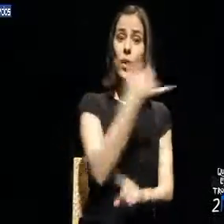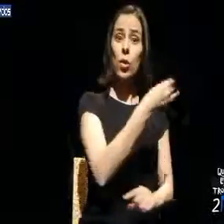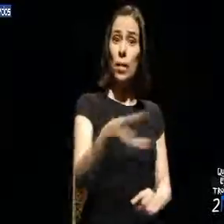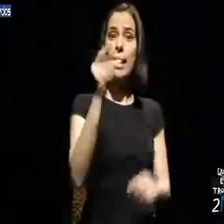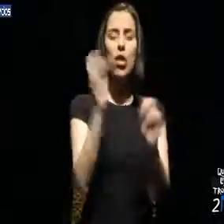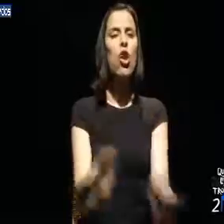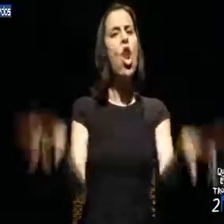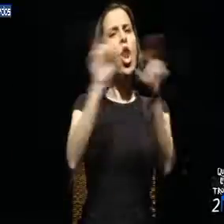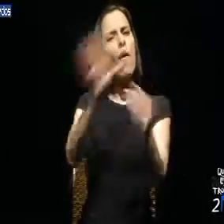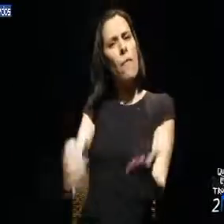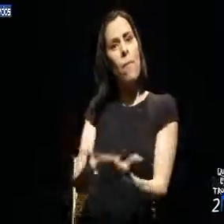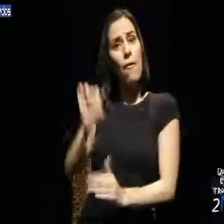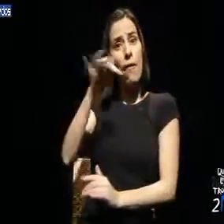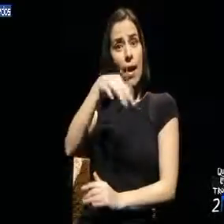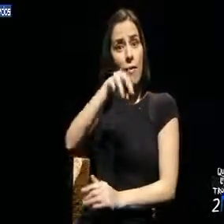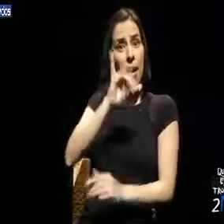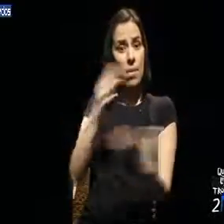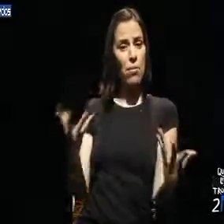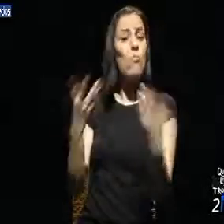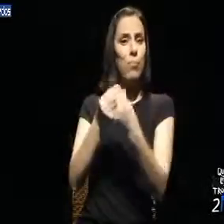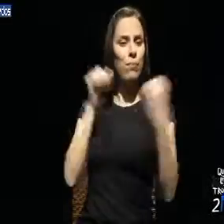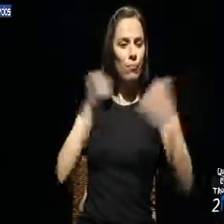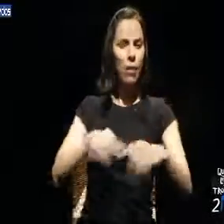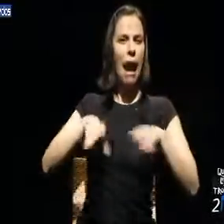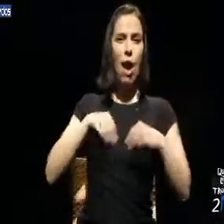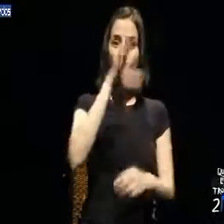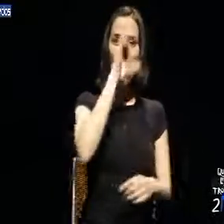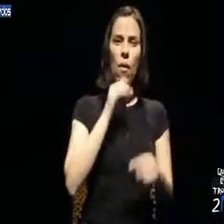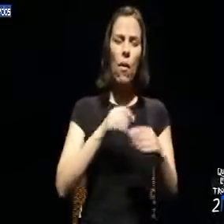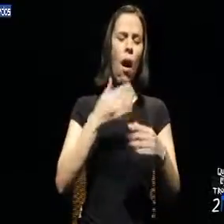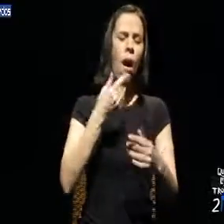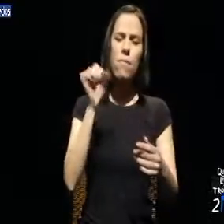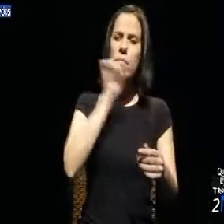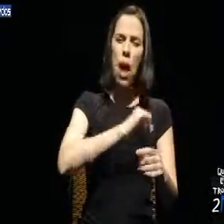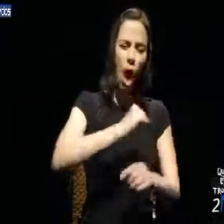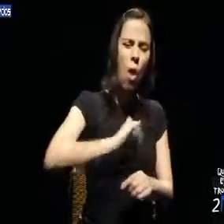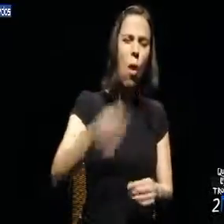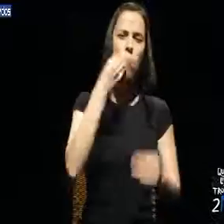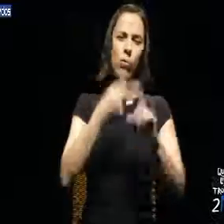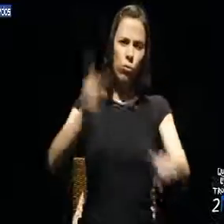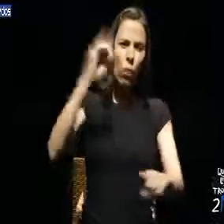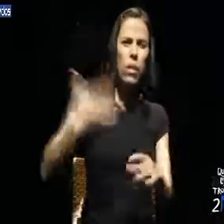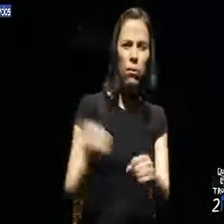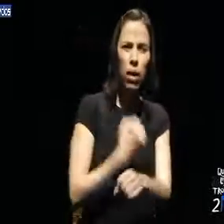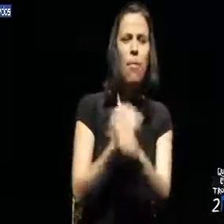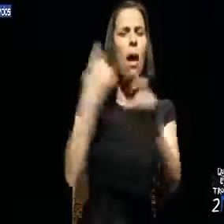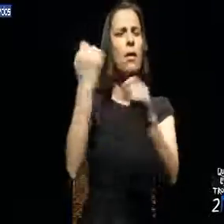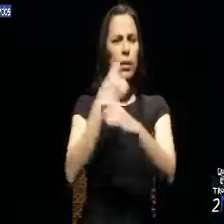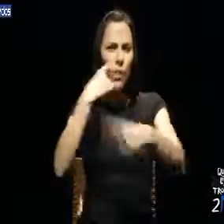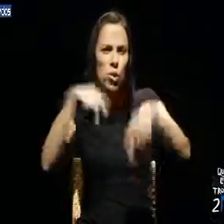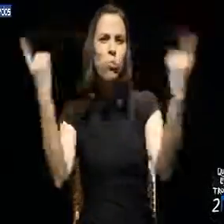novas propostas do FMI congeninadas com o Governo disparam certeiramente contra os direitos do trabalho, contra os serviços públicos, contra a escola pública